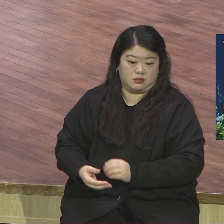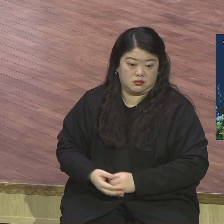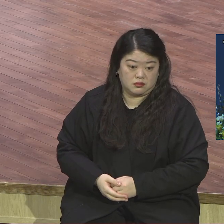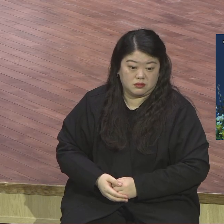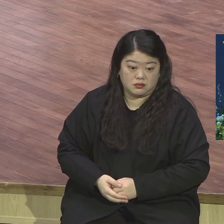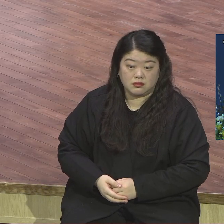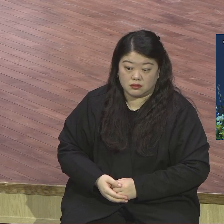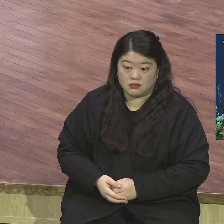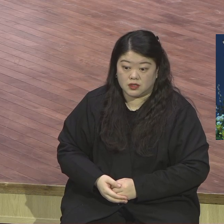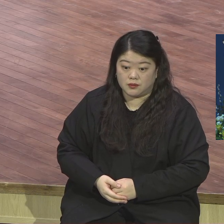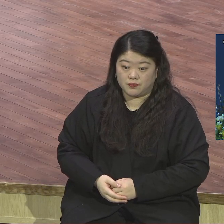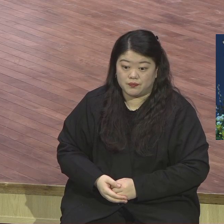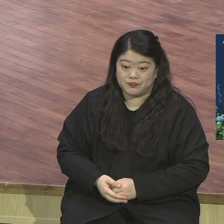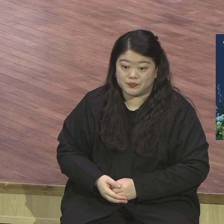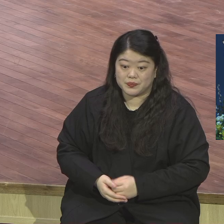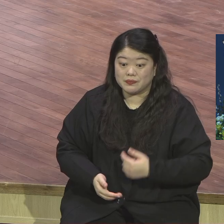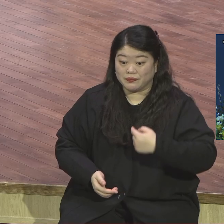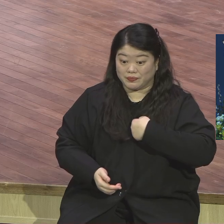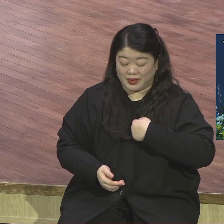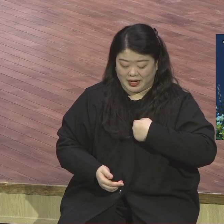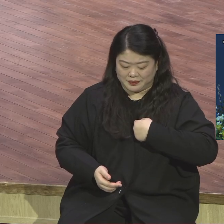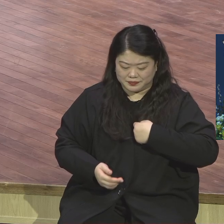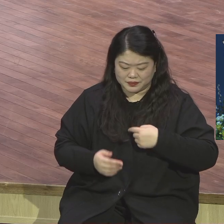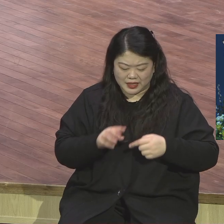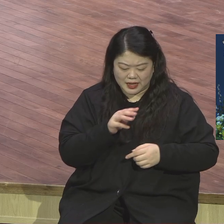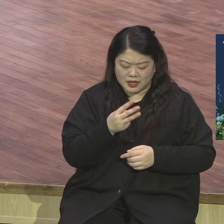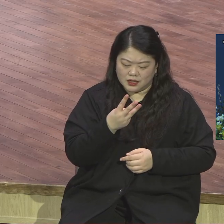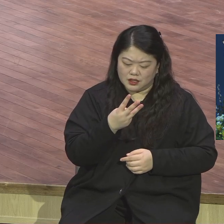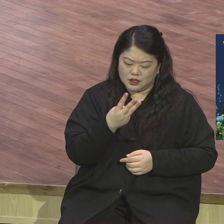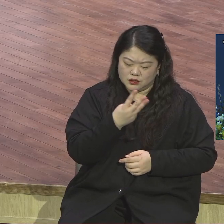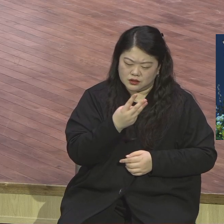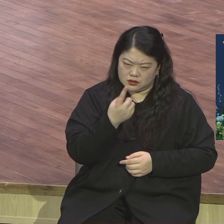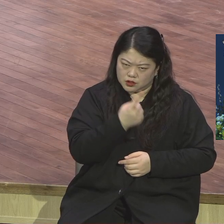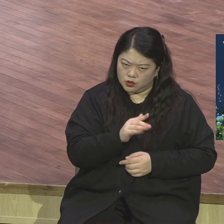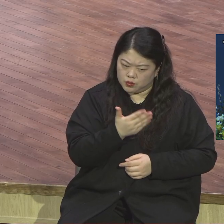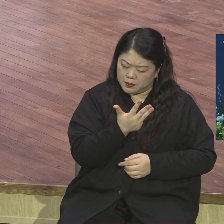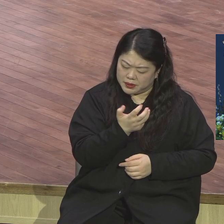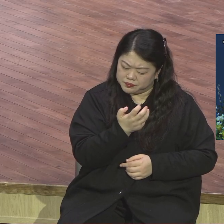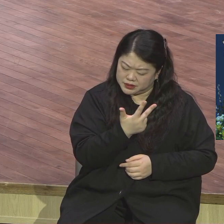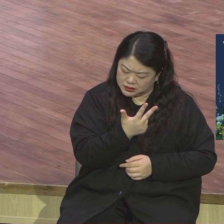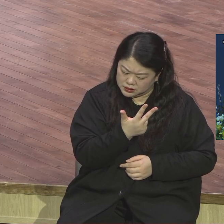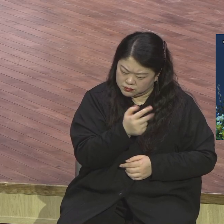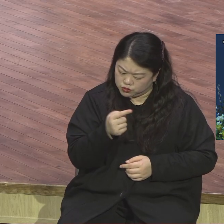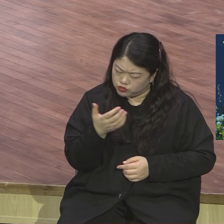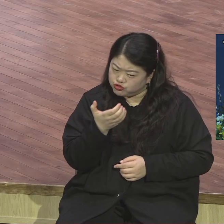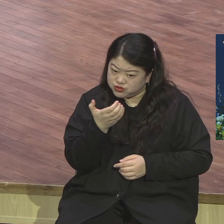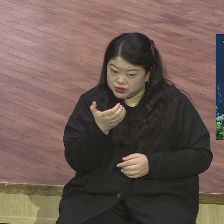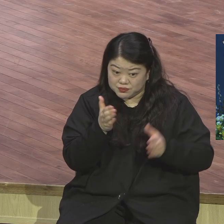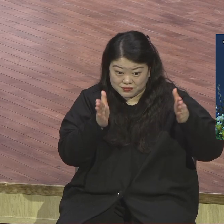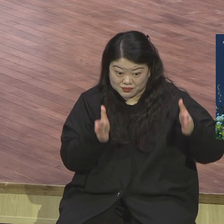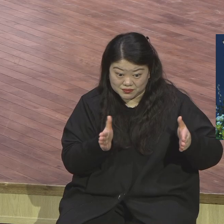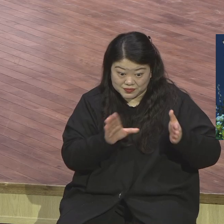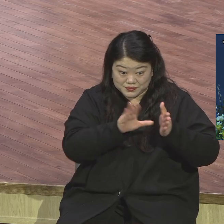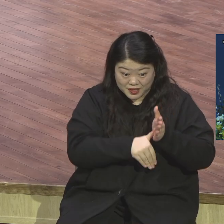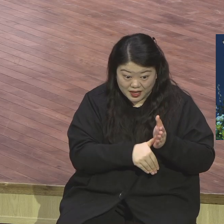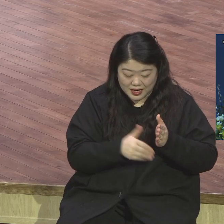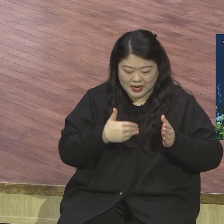정지문 하면 정지문 안성열 파송할 때 한 가정이 그 성교사를 파송하는데